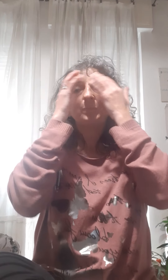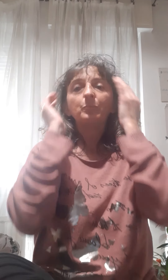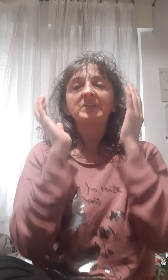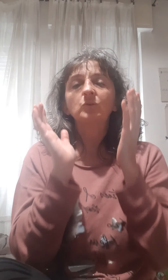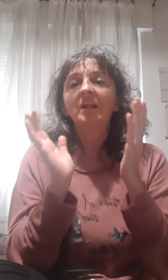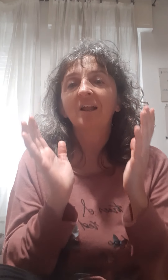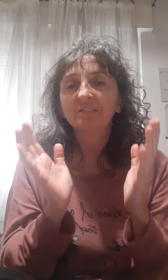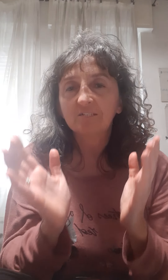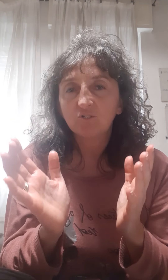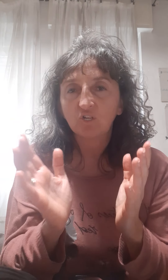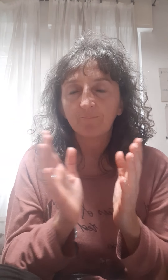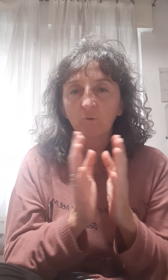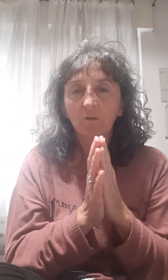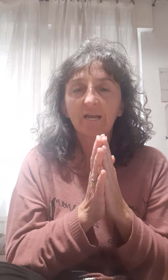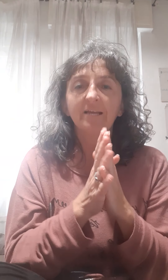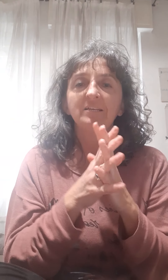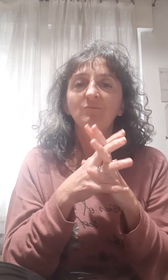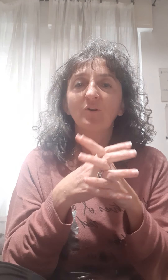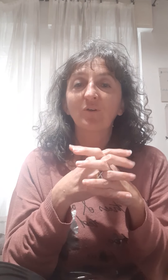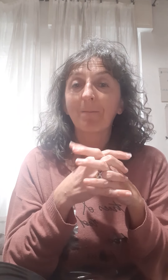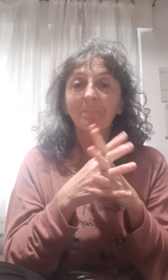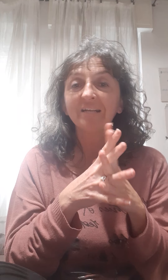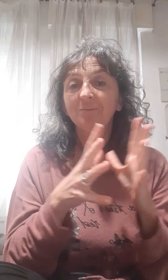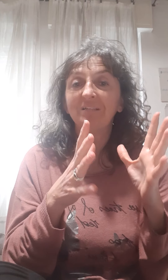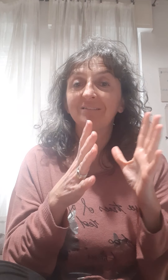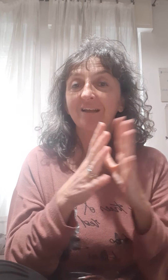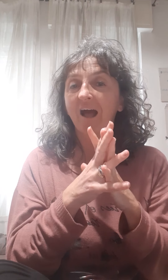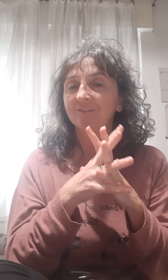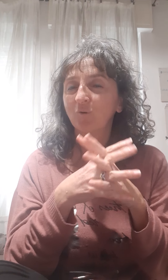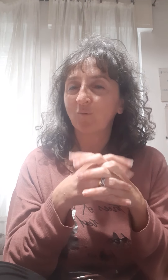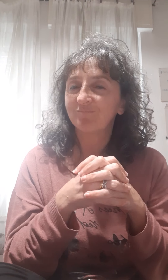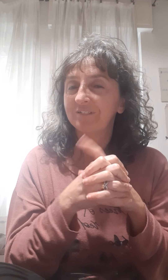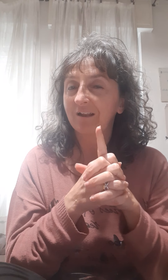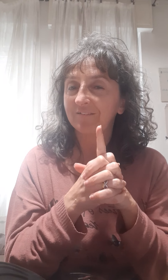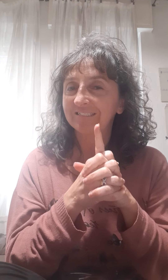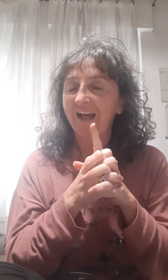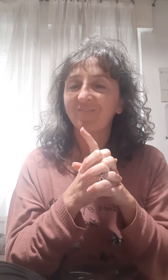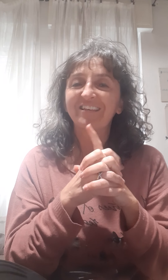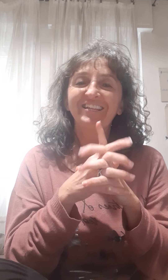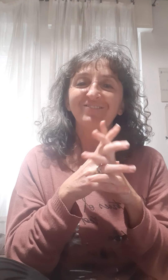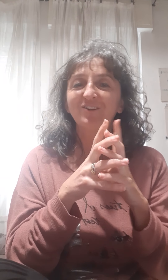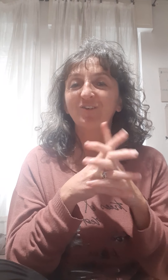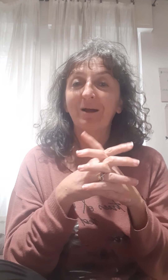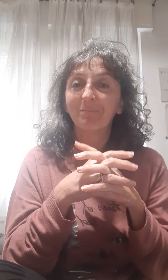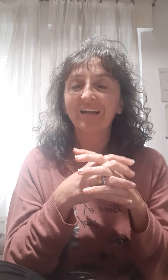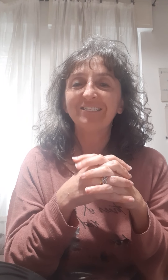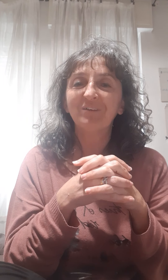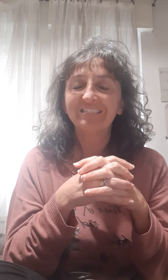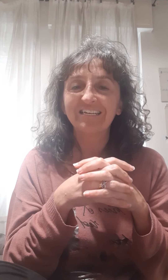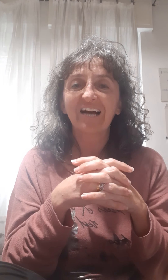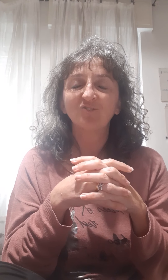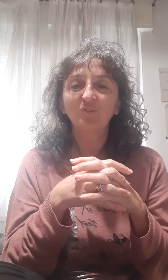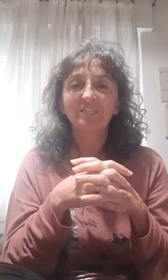io penso alla lavatrice, ok? Chi di voi non ha mai dimenticato, dite la verità, chi di voi non ha mai dimenticato di